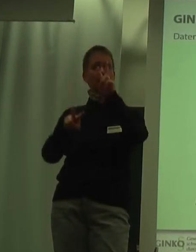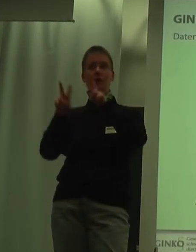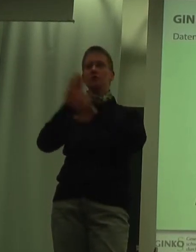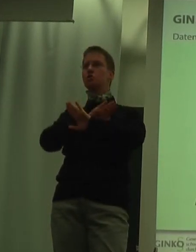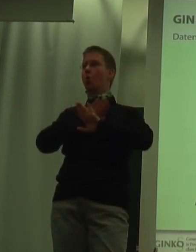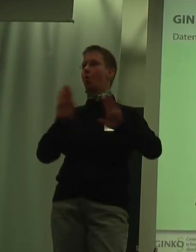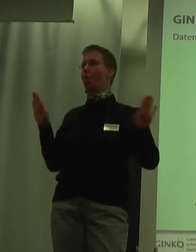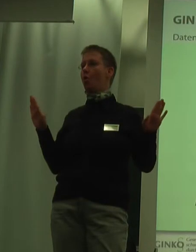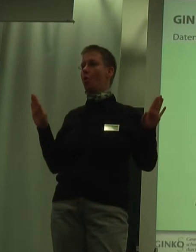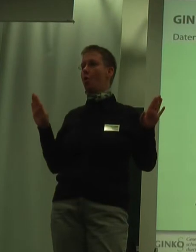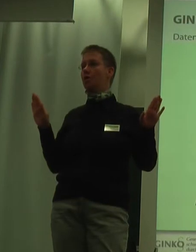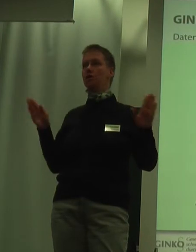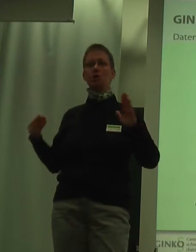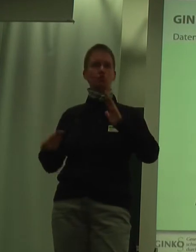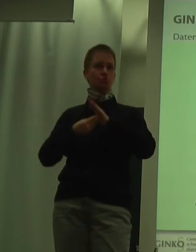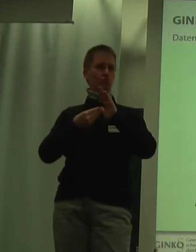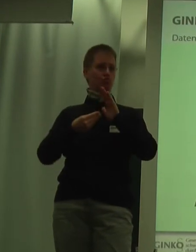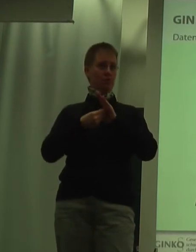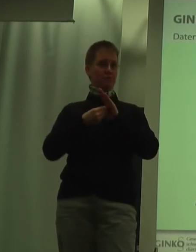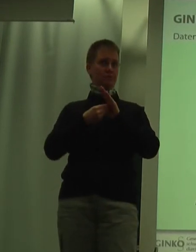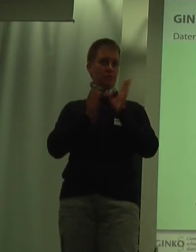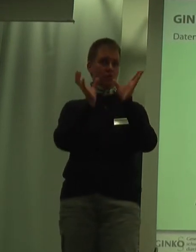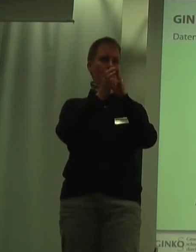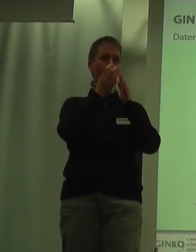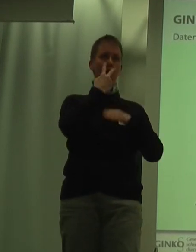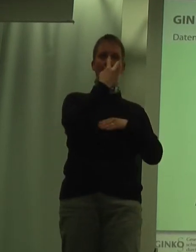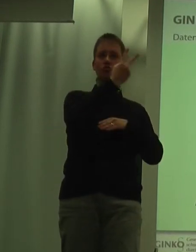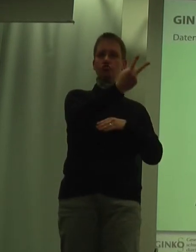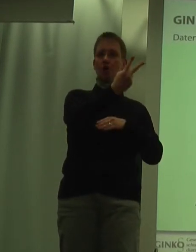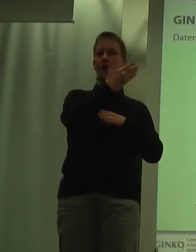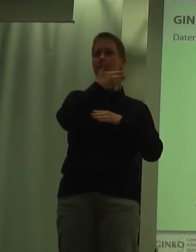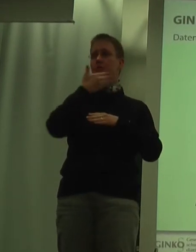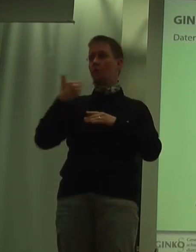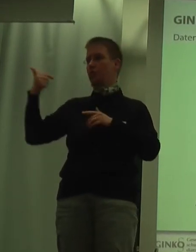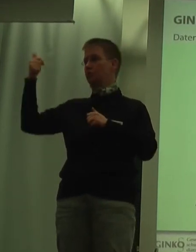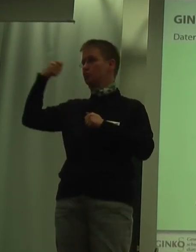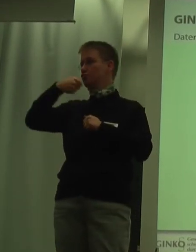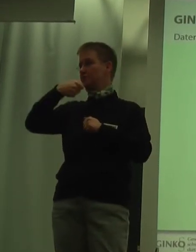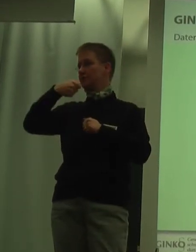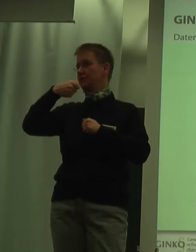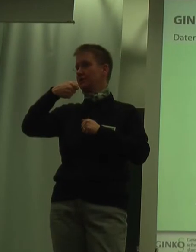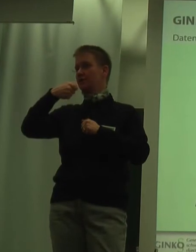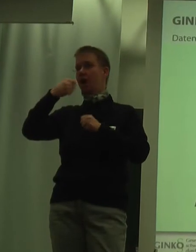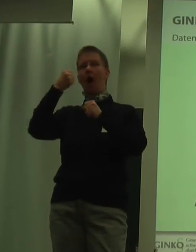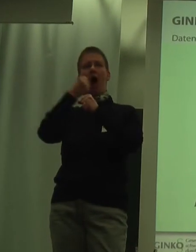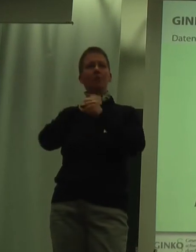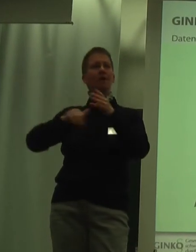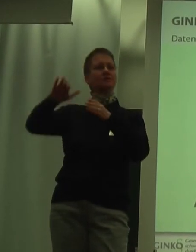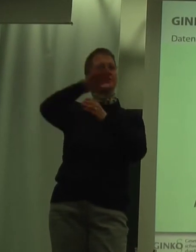Zuschüsse, das ist die Gruppe, die wir angucken, die ohne Zuschüsse in Arbeitsverhältnissen sind.